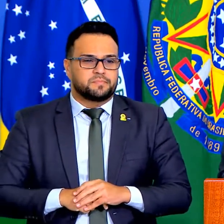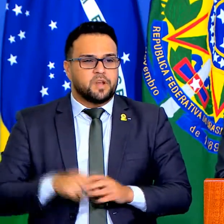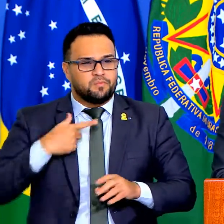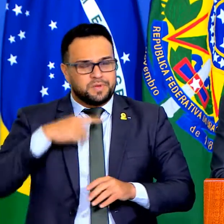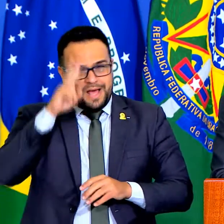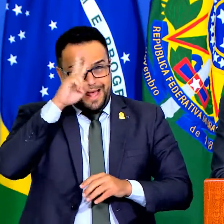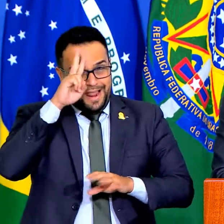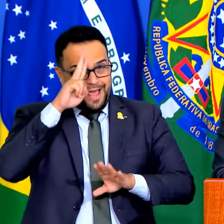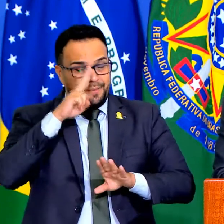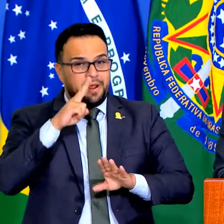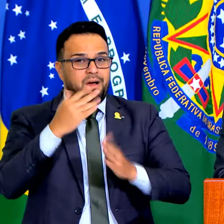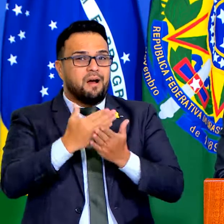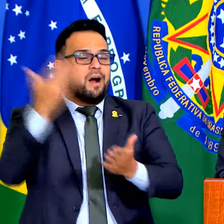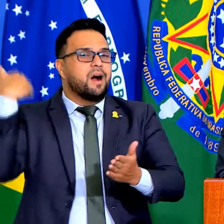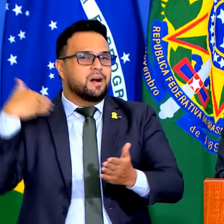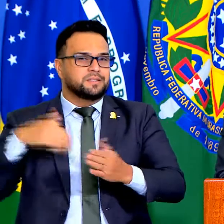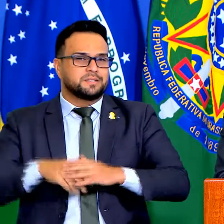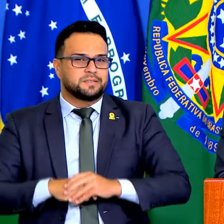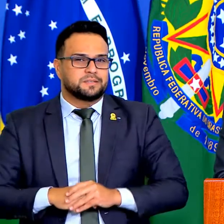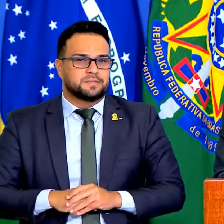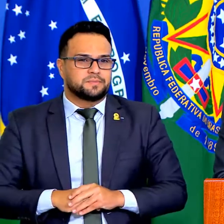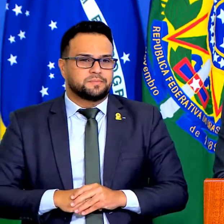lembra como era loteado,